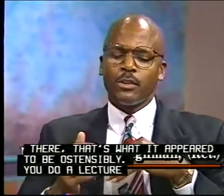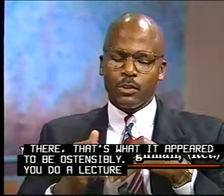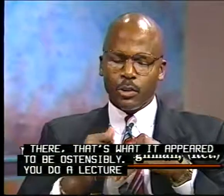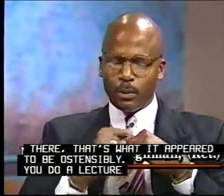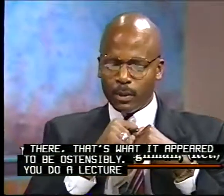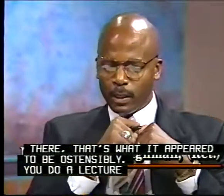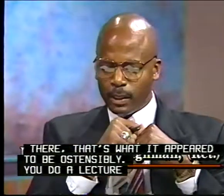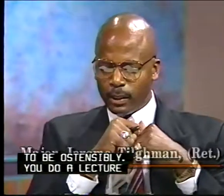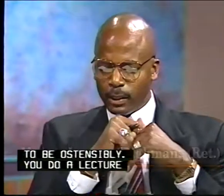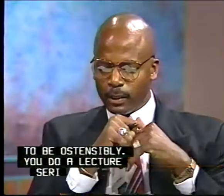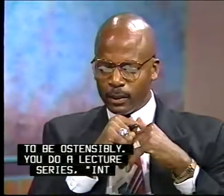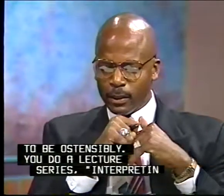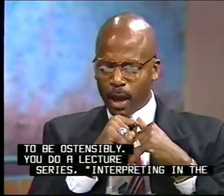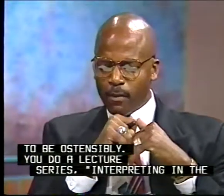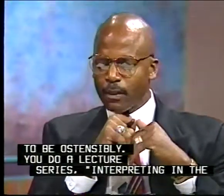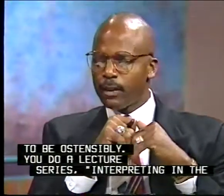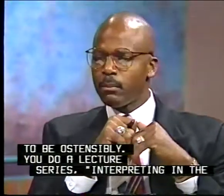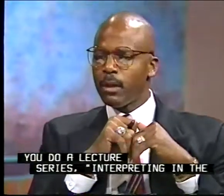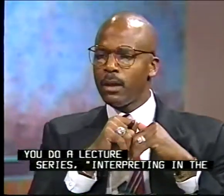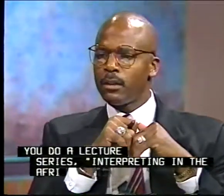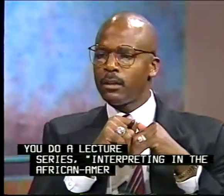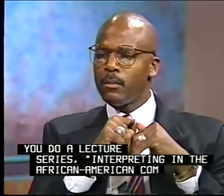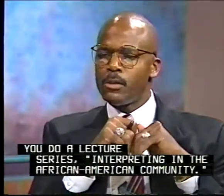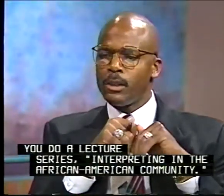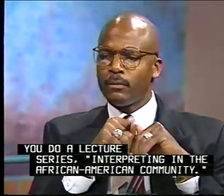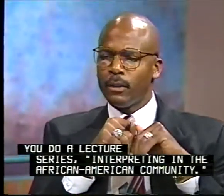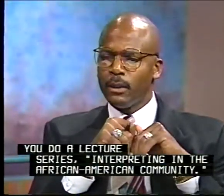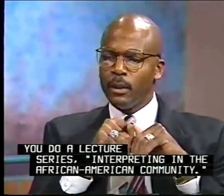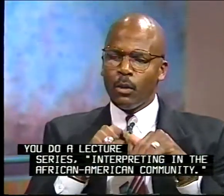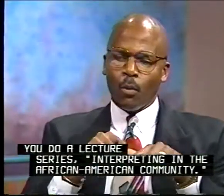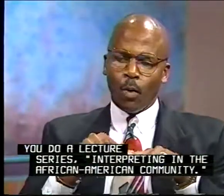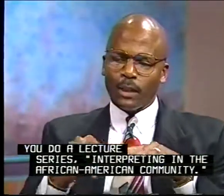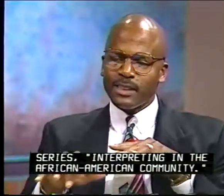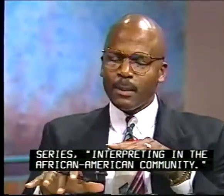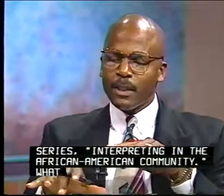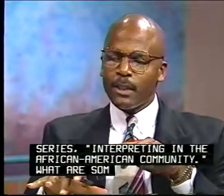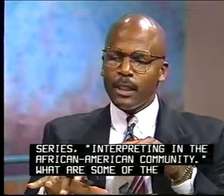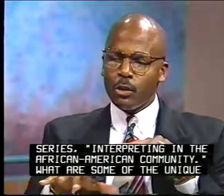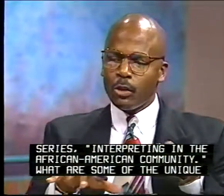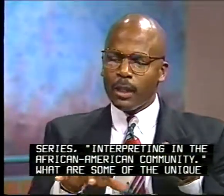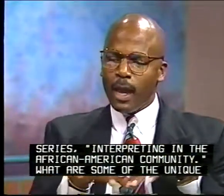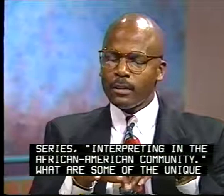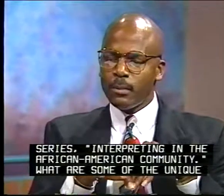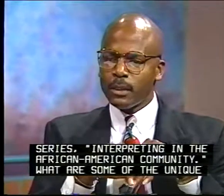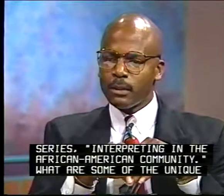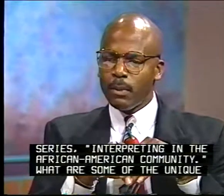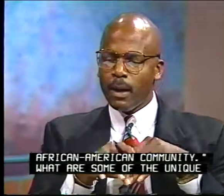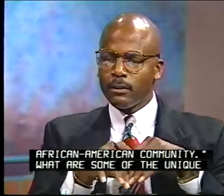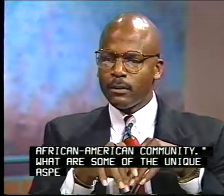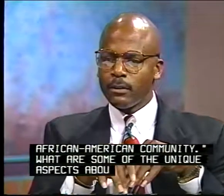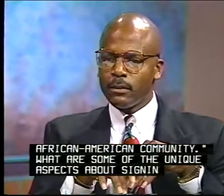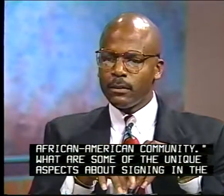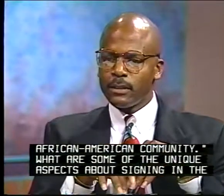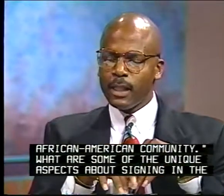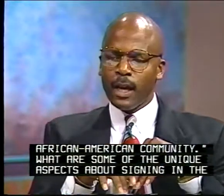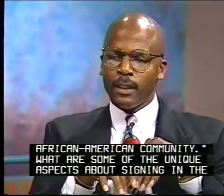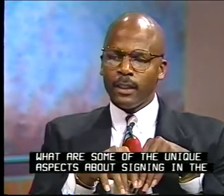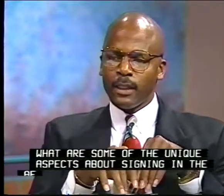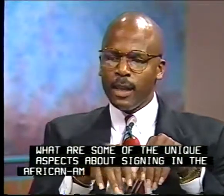interpreting in the African-American community. What are some of the unique aspects about signing in the